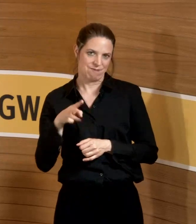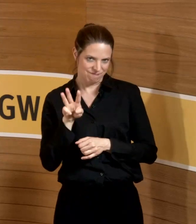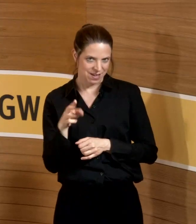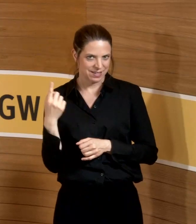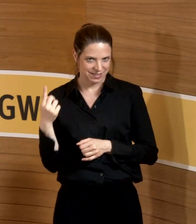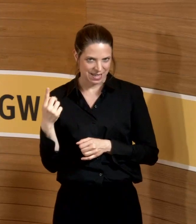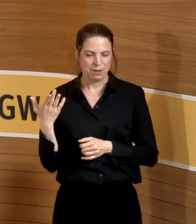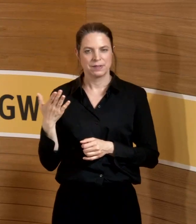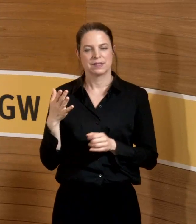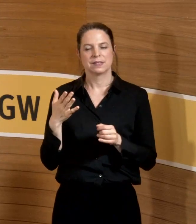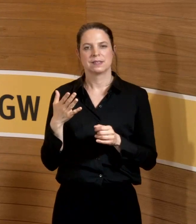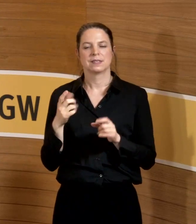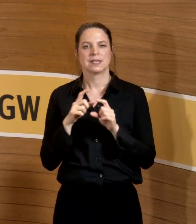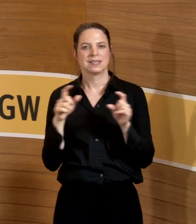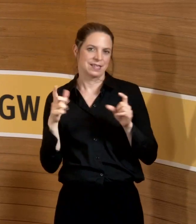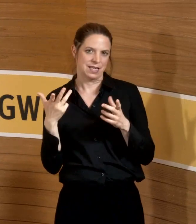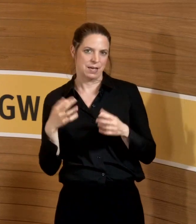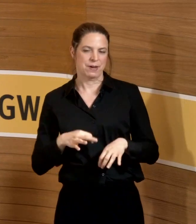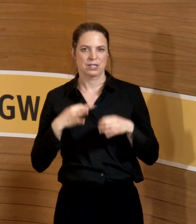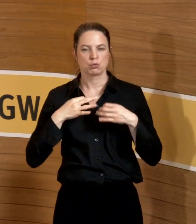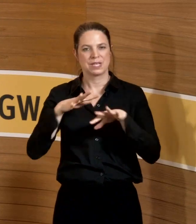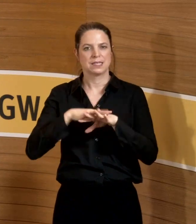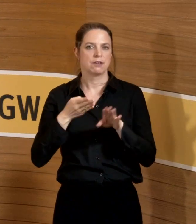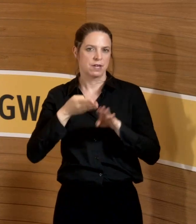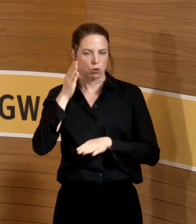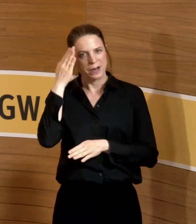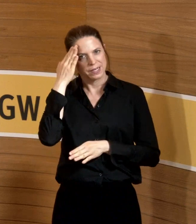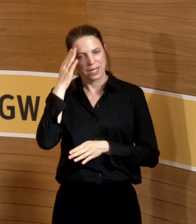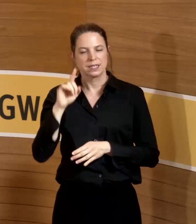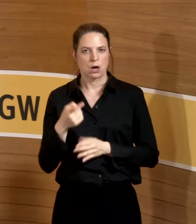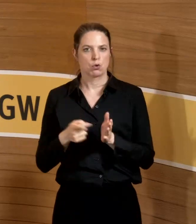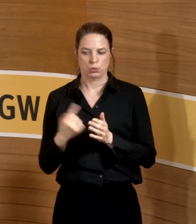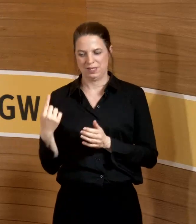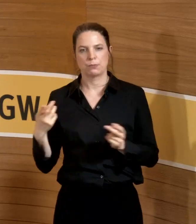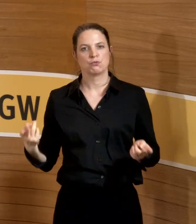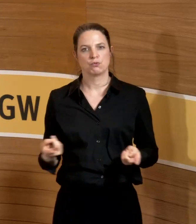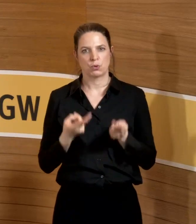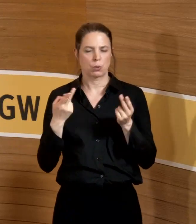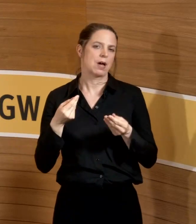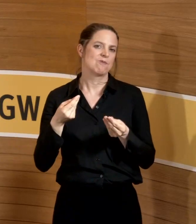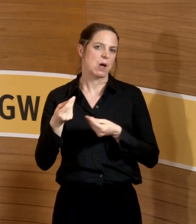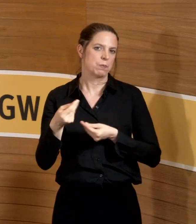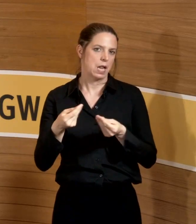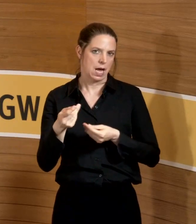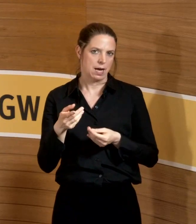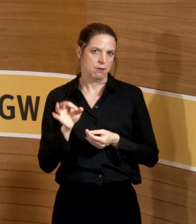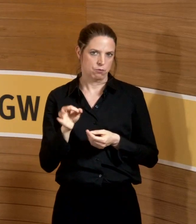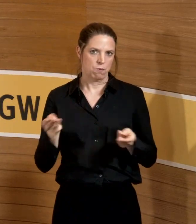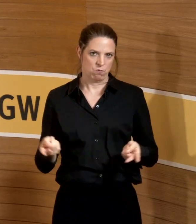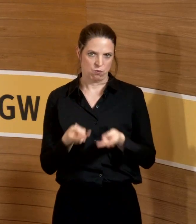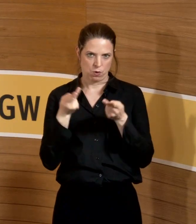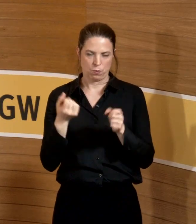kennt sich mit dem Gesundheitsnetzwerk Nord aus, weil er ist der Förderer oder der Vermittler der Förderung dieses